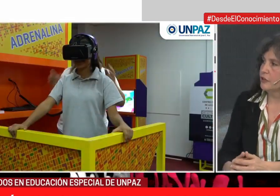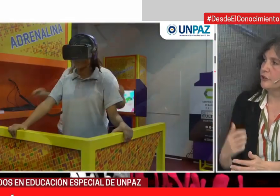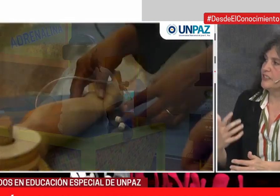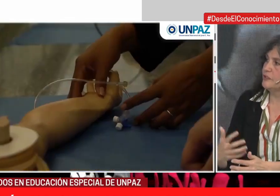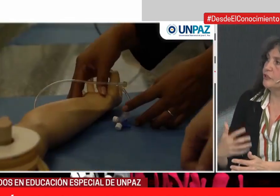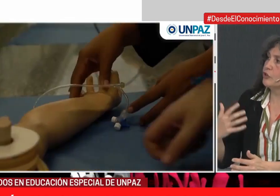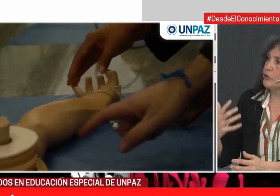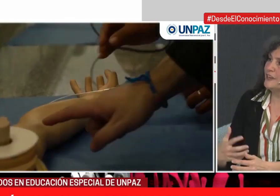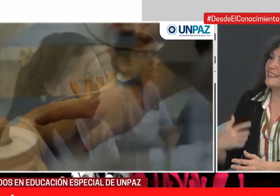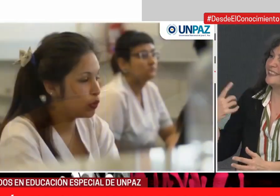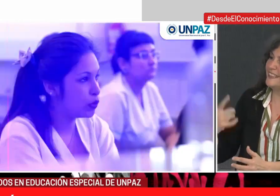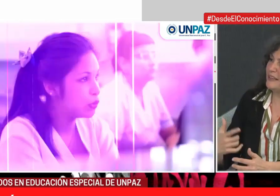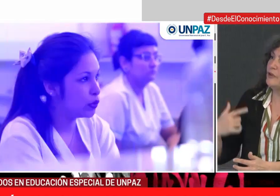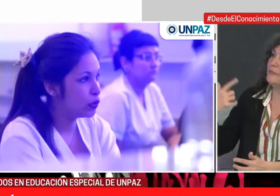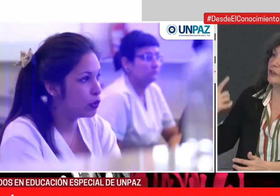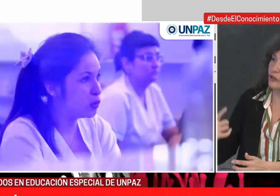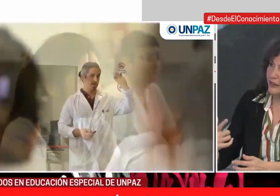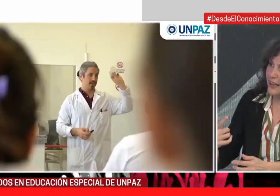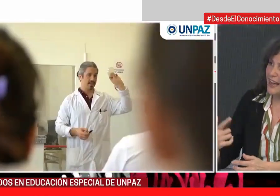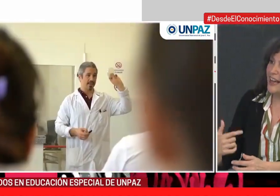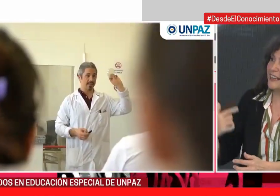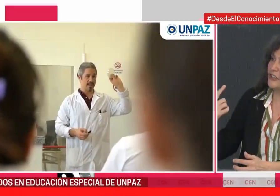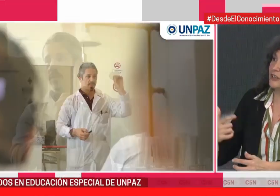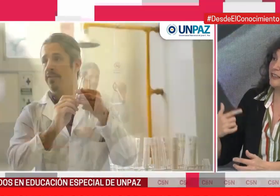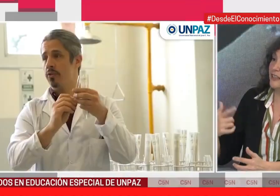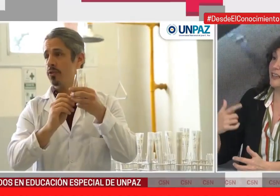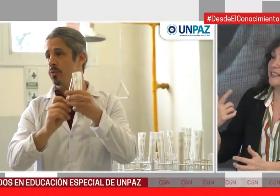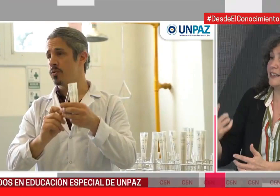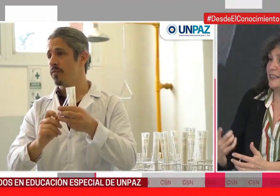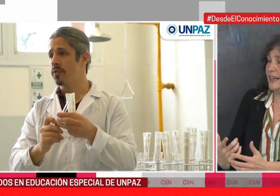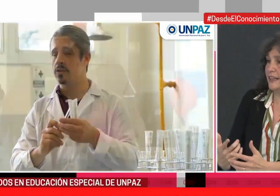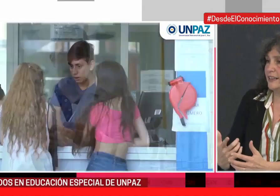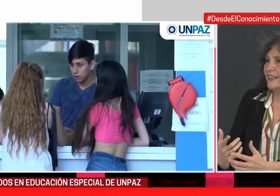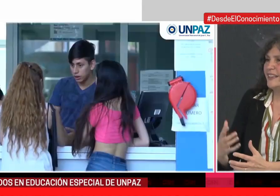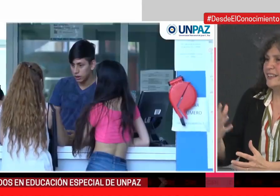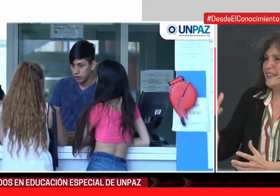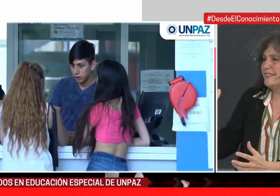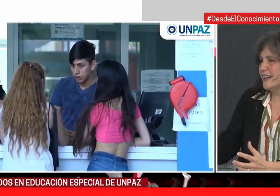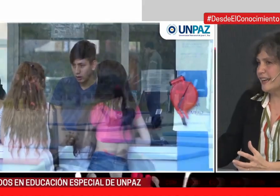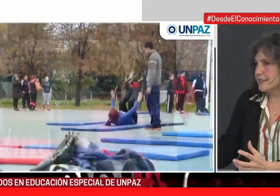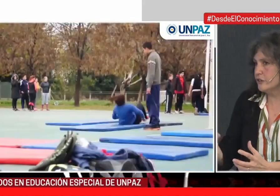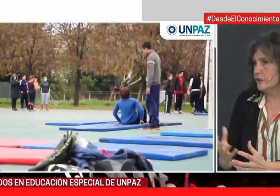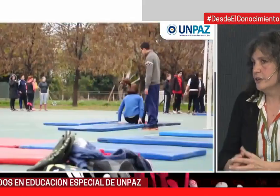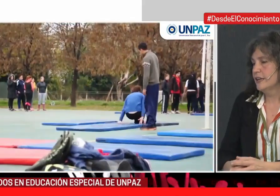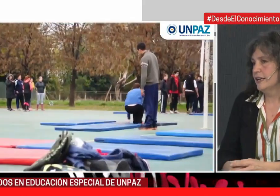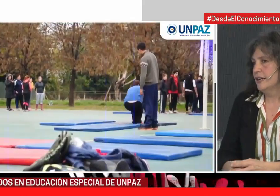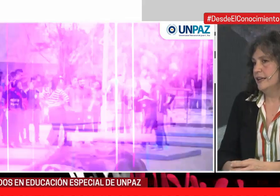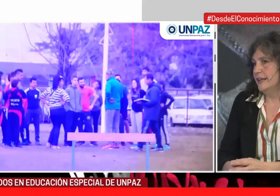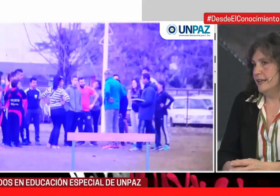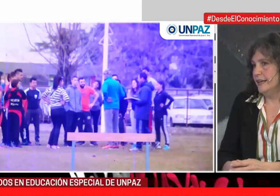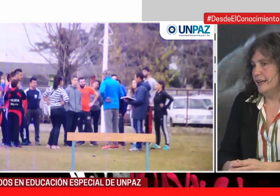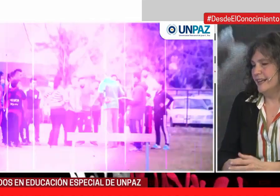conocimiento de cómo le enseñamos mejor a aquellos que tienen que enseñar. Y en este caso,